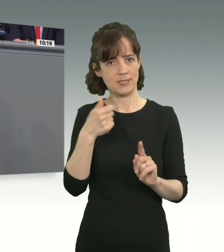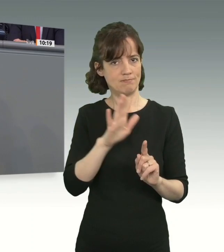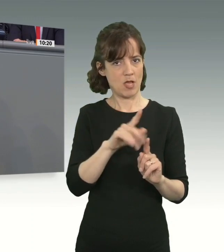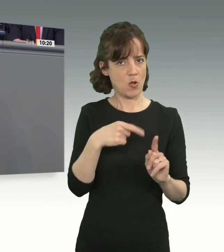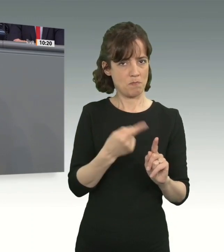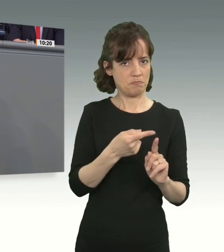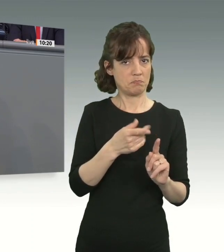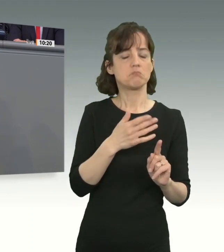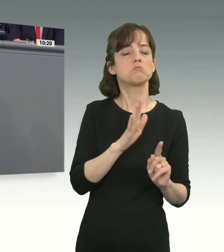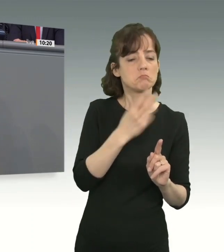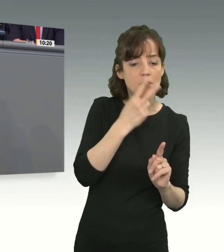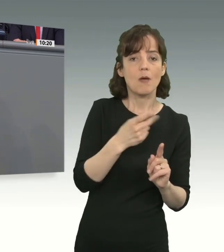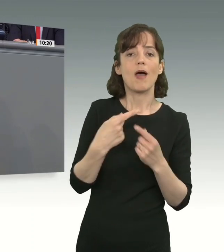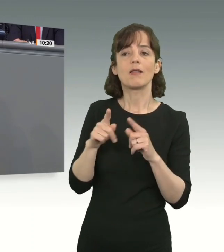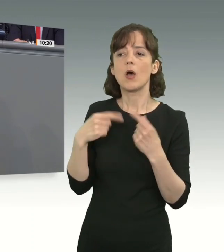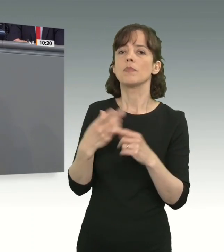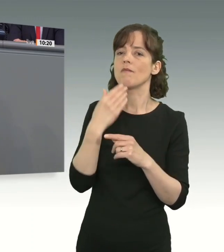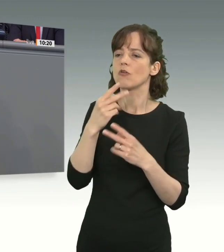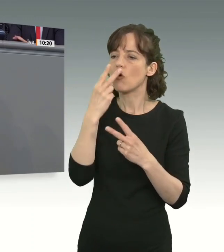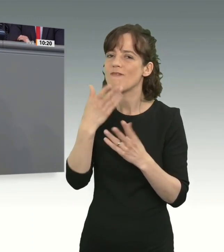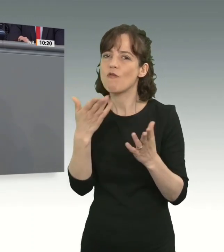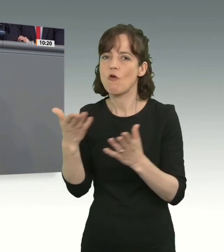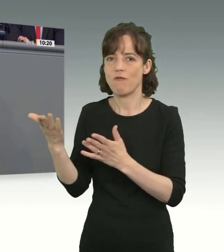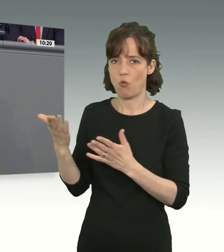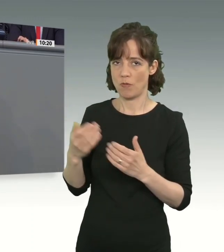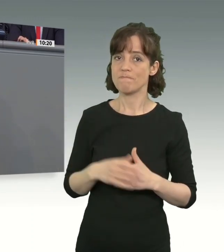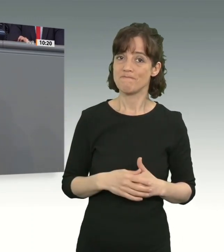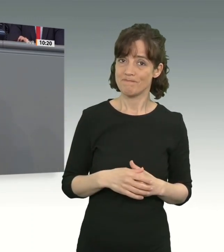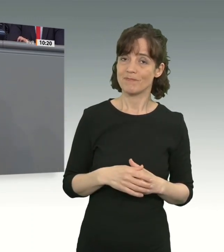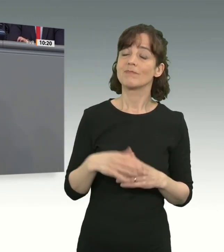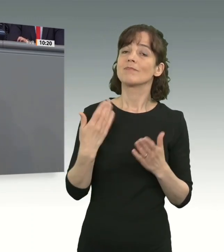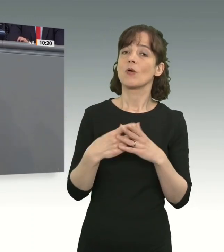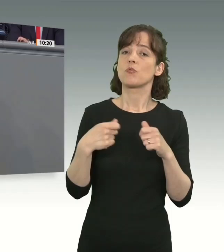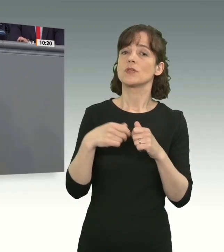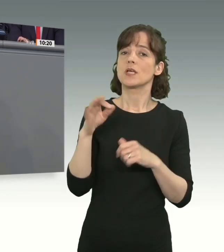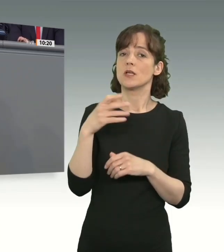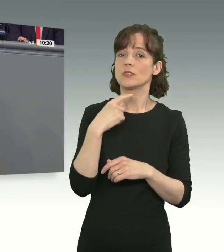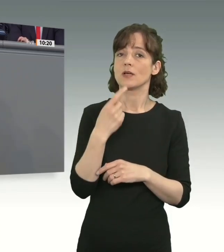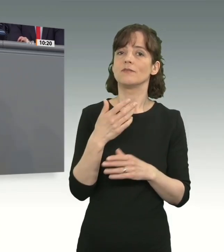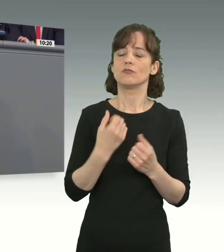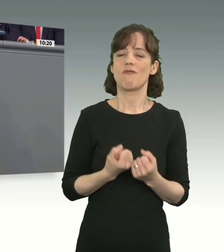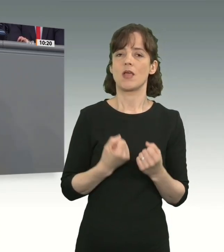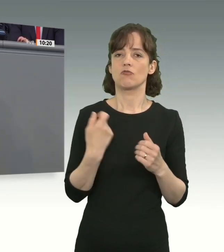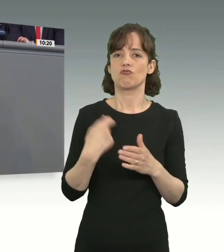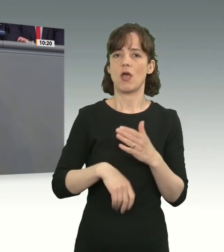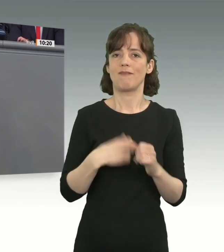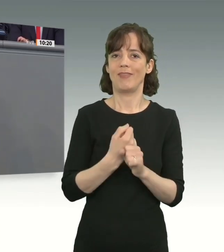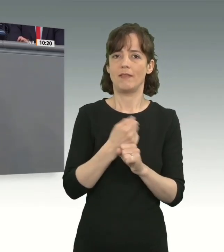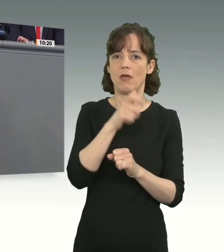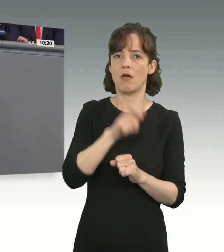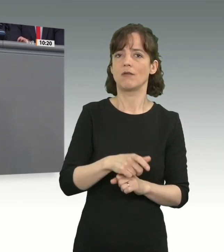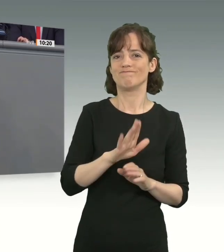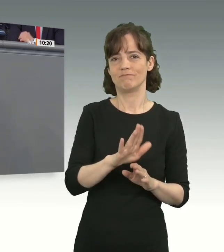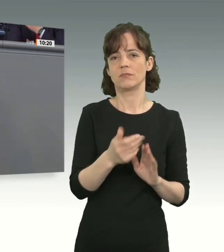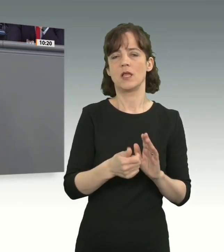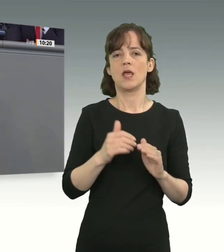Ja, der Bundeskanzler stellt auch in Aussicht, dass schwere Straftäter in ihre Herkunftsländer abgeschoben werden, auch